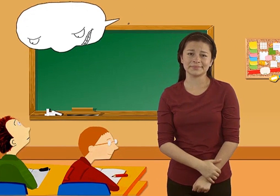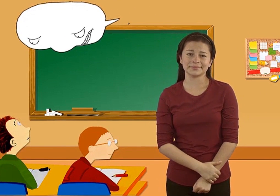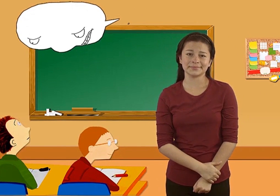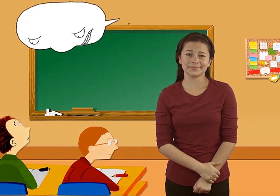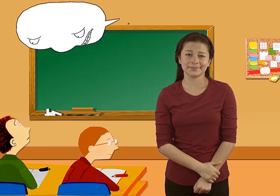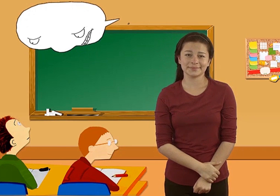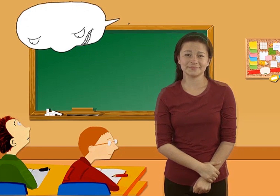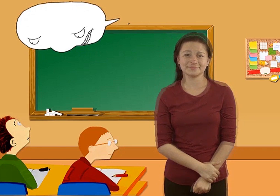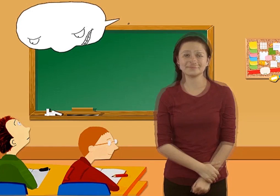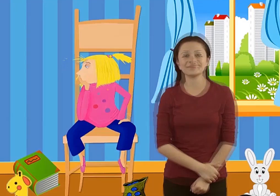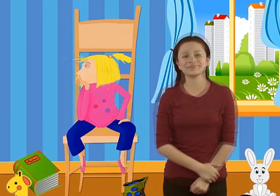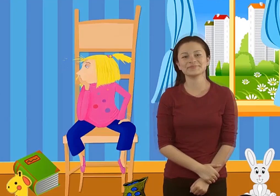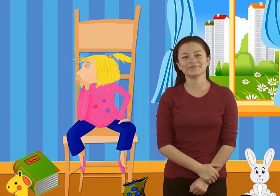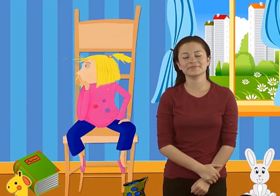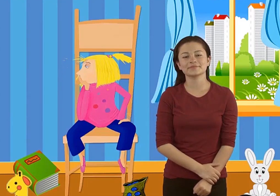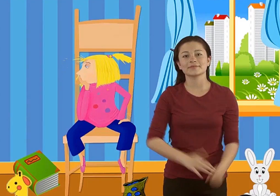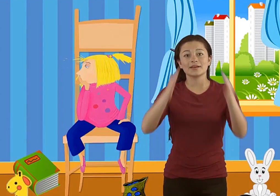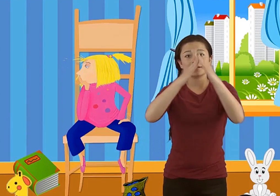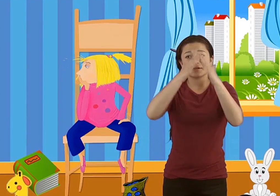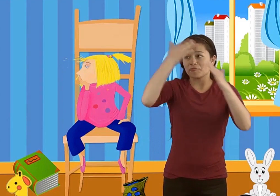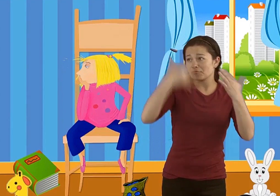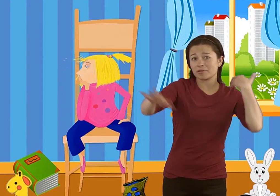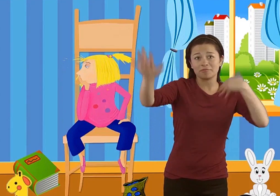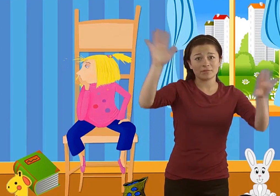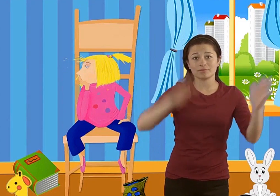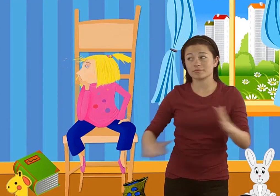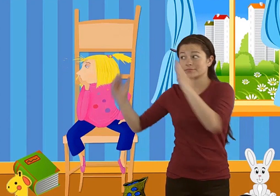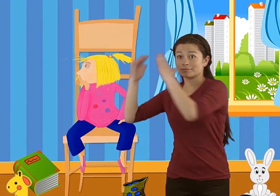Al terminar el colegio, cada uno se fue a su casa.